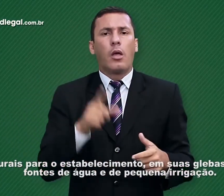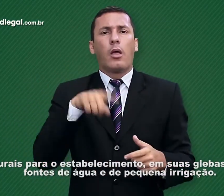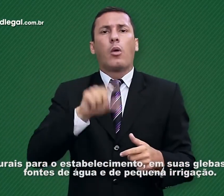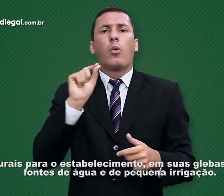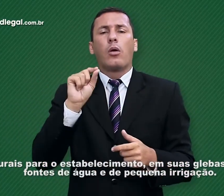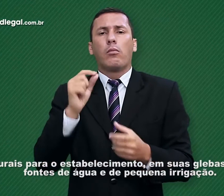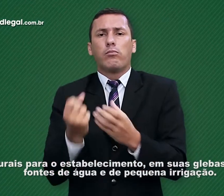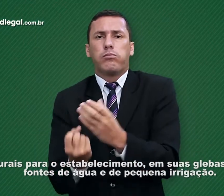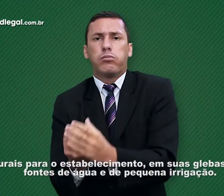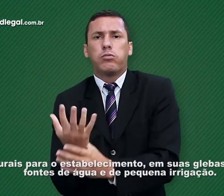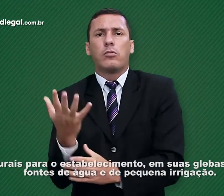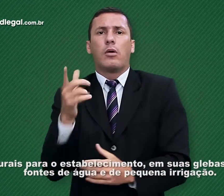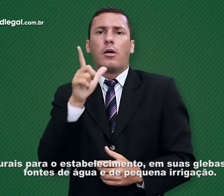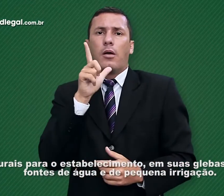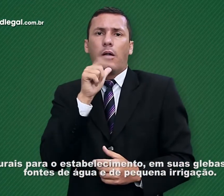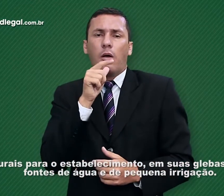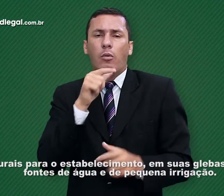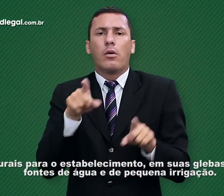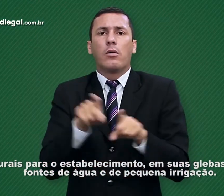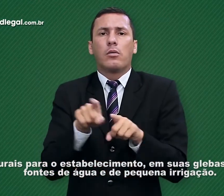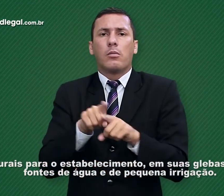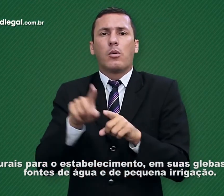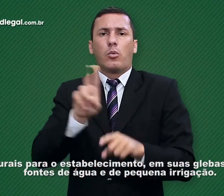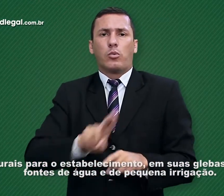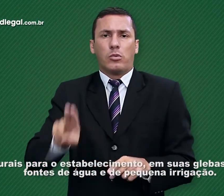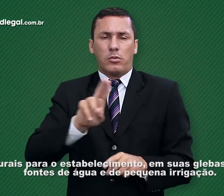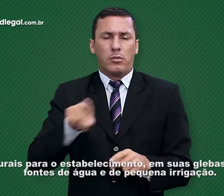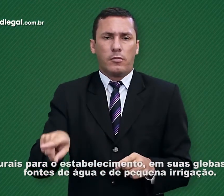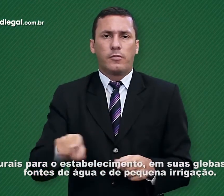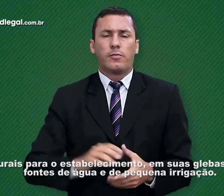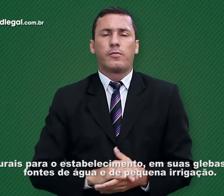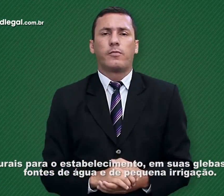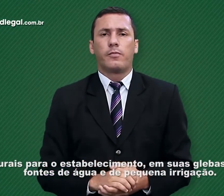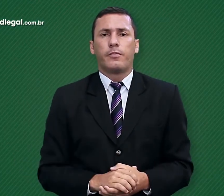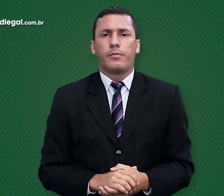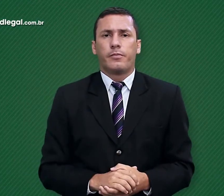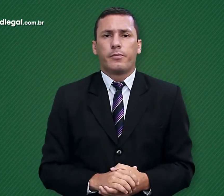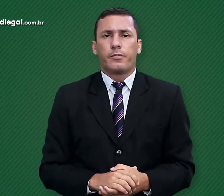estabelecimento em suas glebas de fontes de água e de pequena irrigação. 1. A